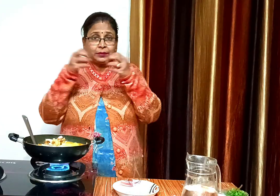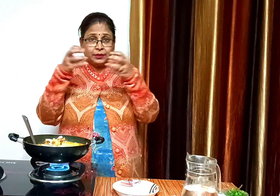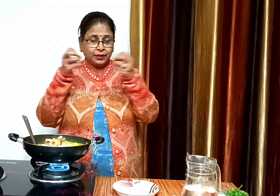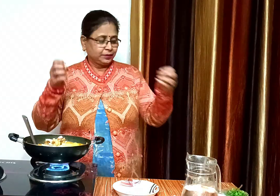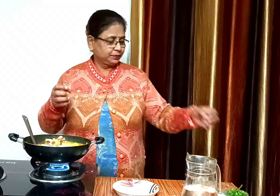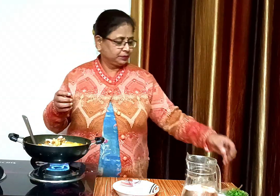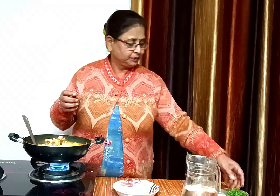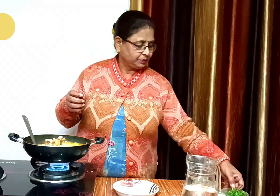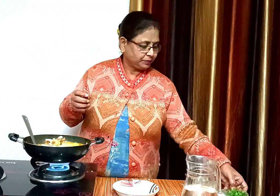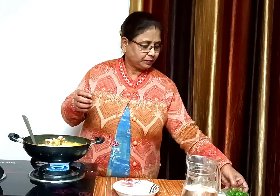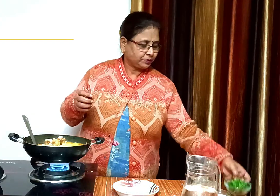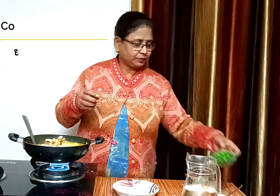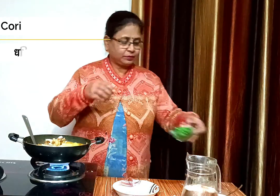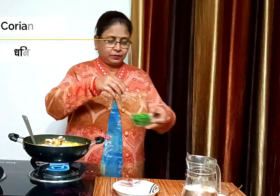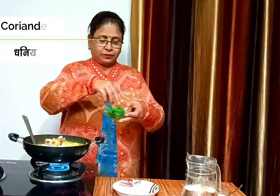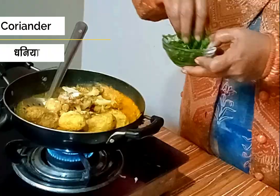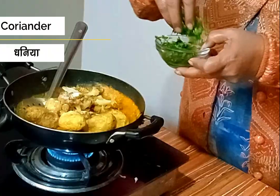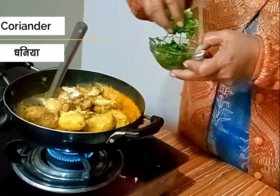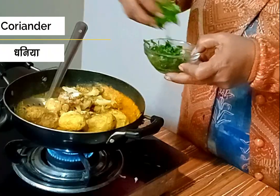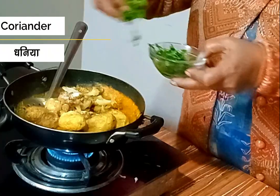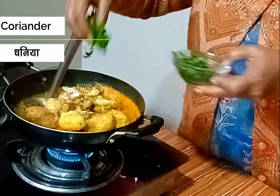और कुछ कटा हुआ हरा धनिया डाल कर मिला लेंगे